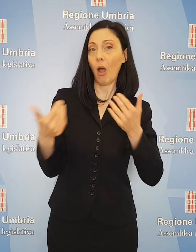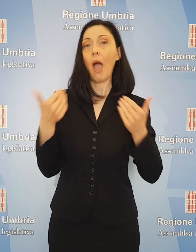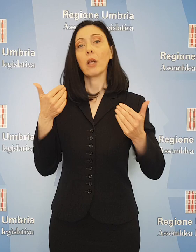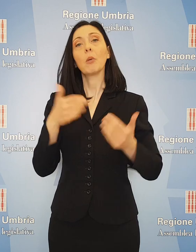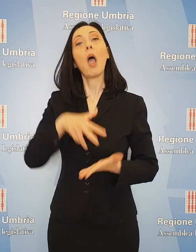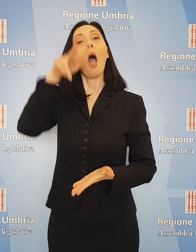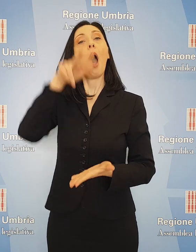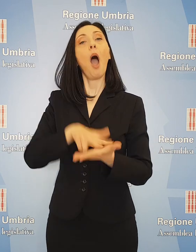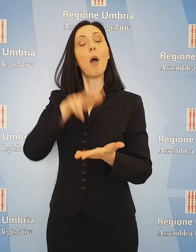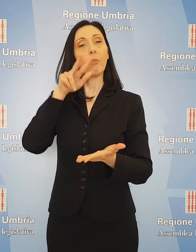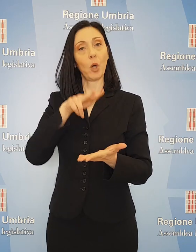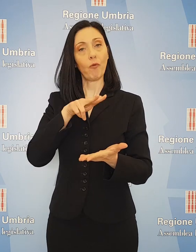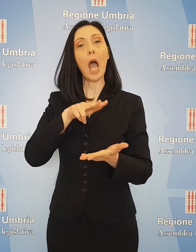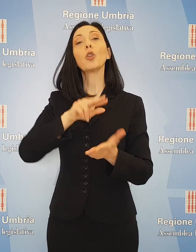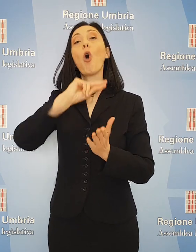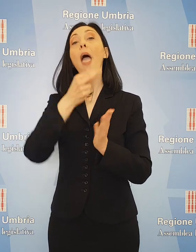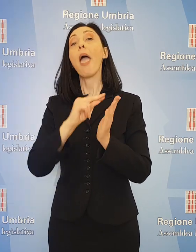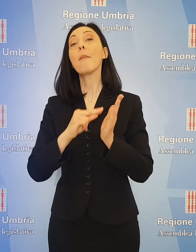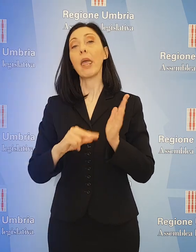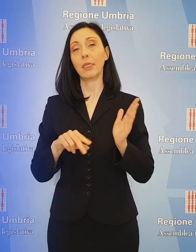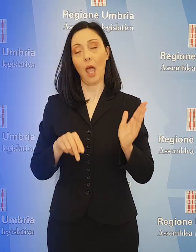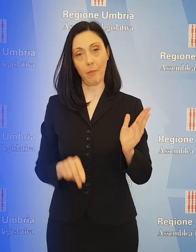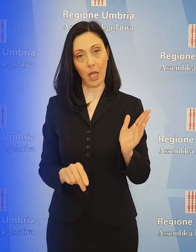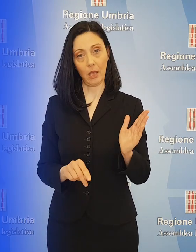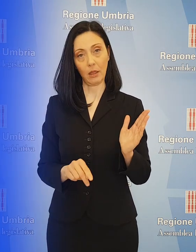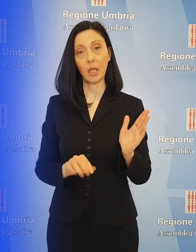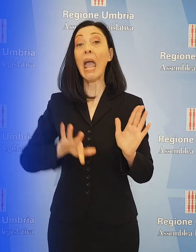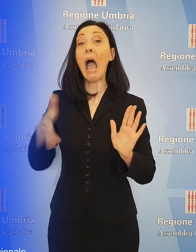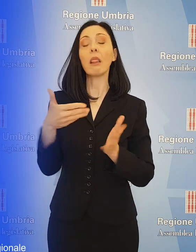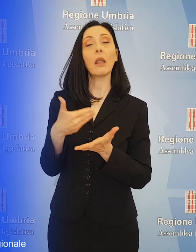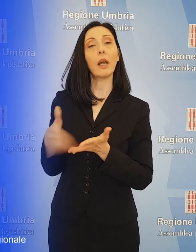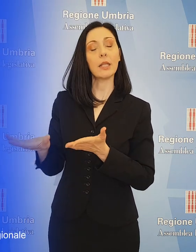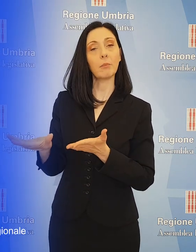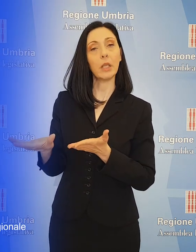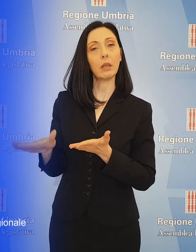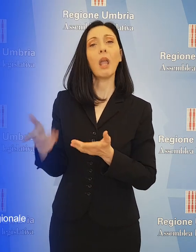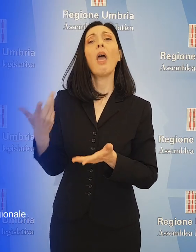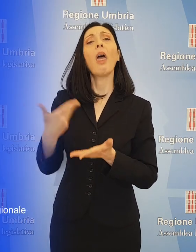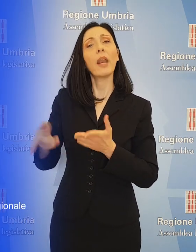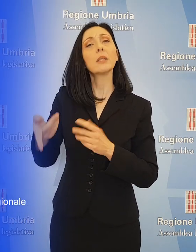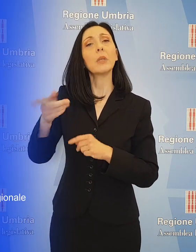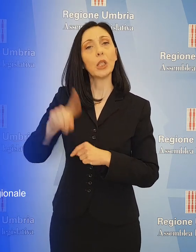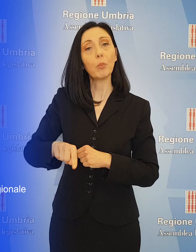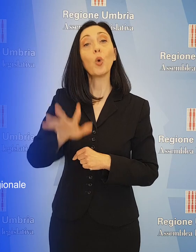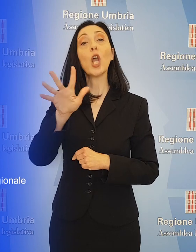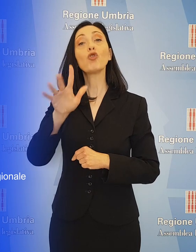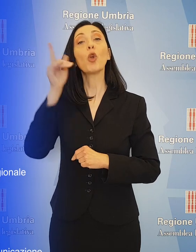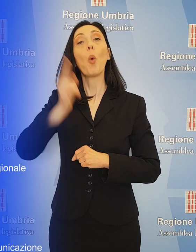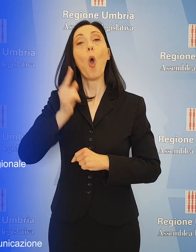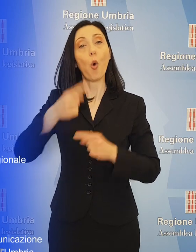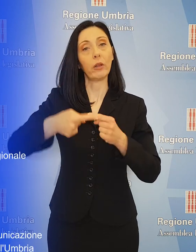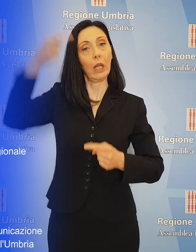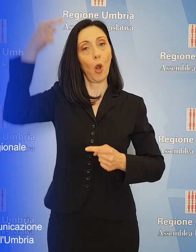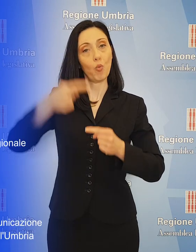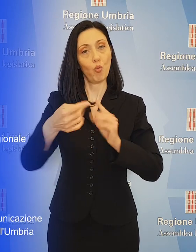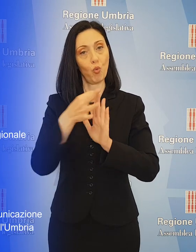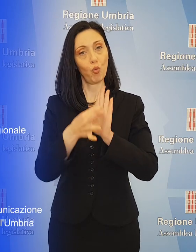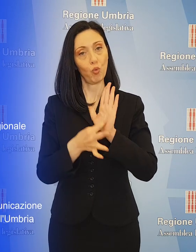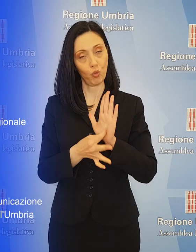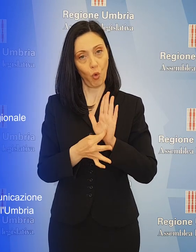'Assemblea ha approvato alcuni emendamenti, altri sono stati respinti. Respinti anche cinque ordini del giorno